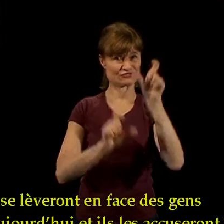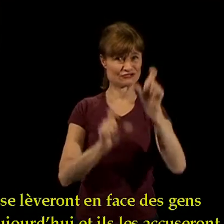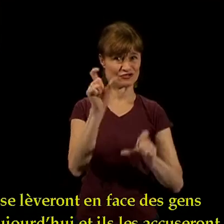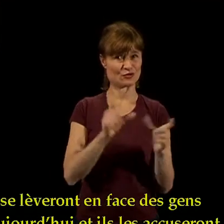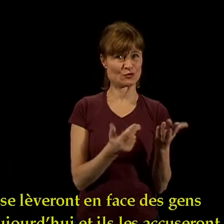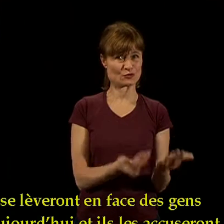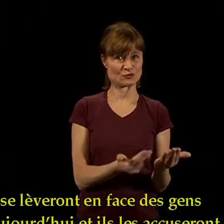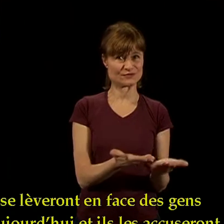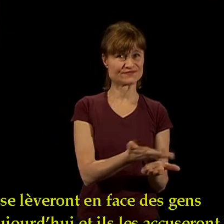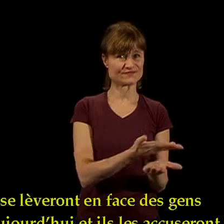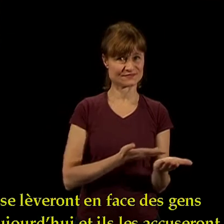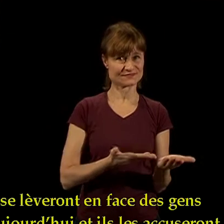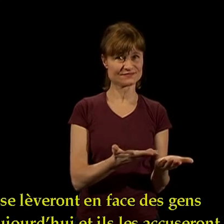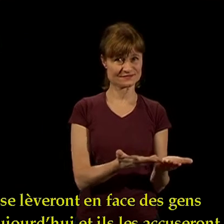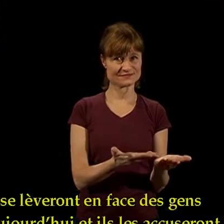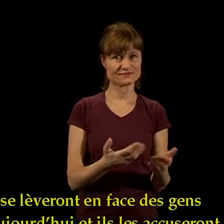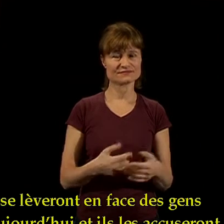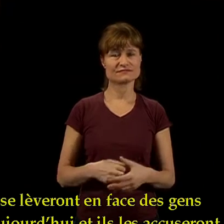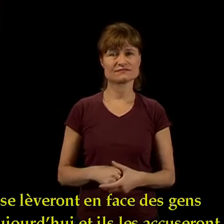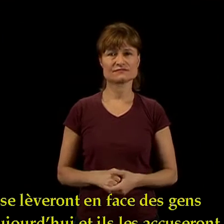des gens d'aujourd'hui et ils les accuseront.